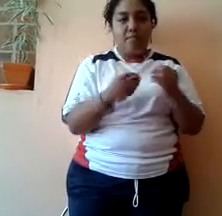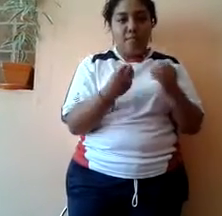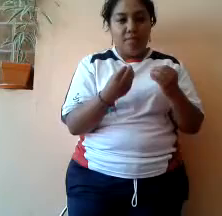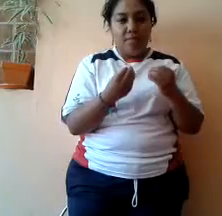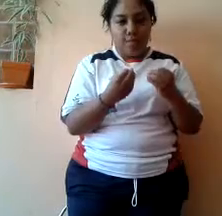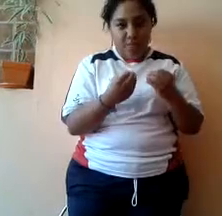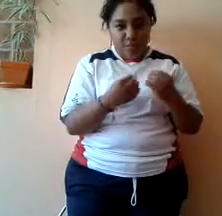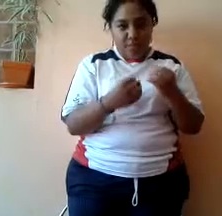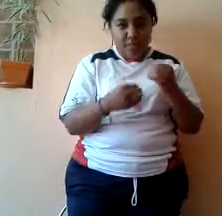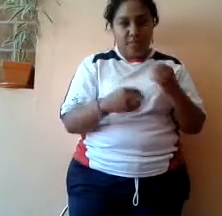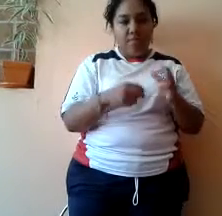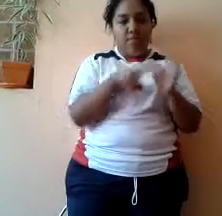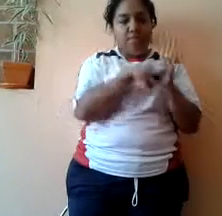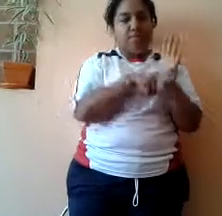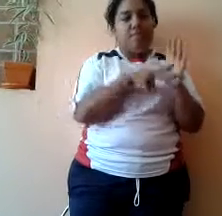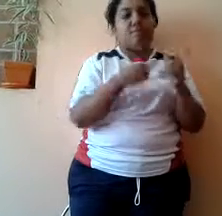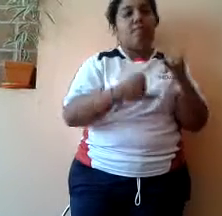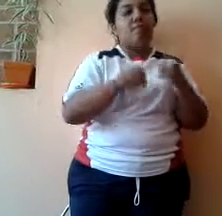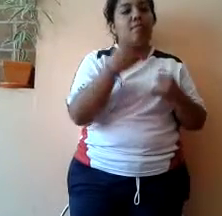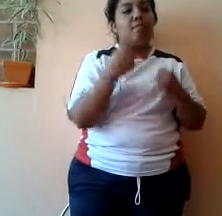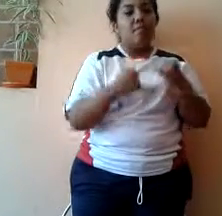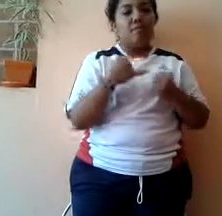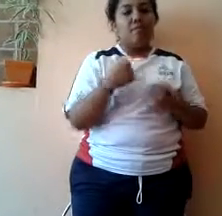y un ratón que era más preciso que el que tenía.